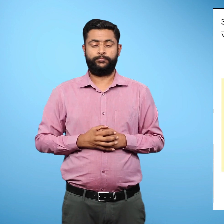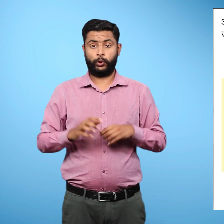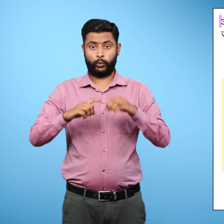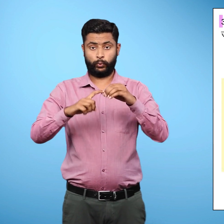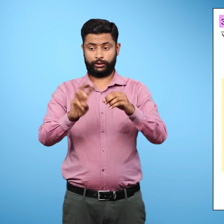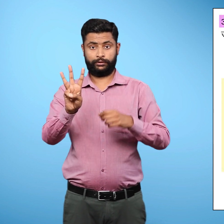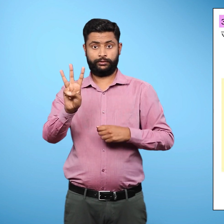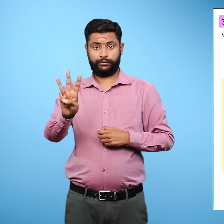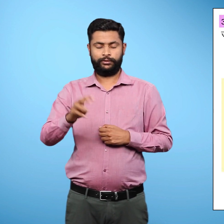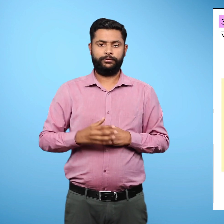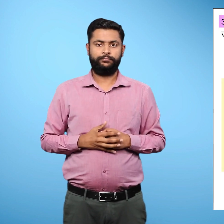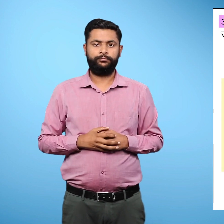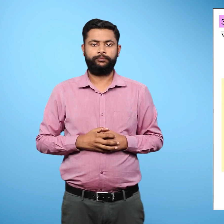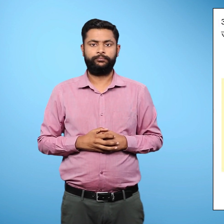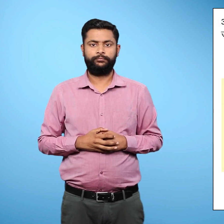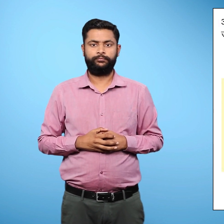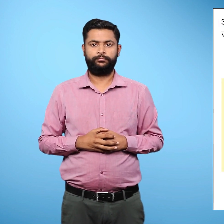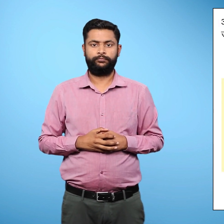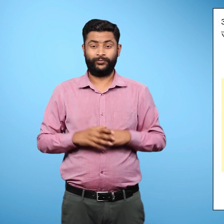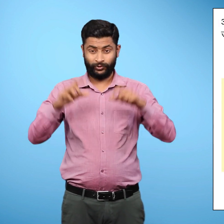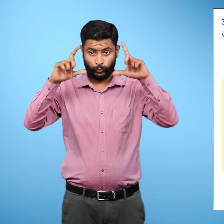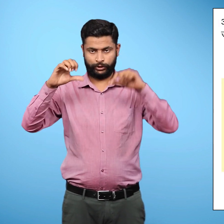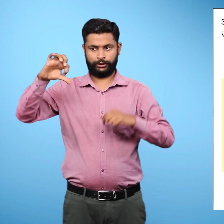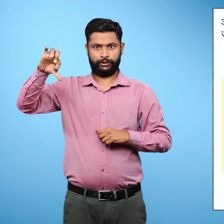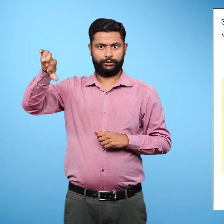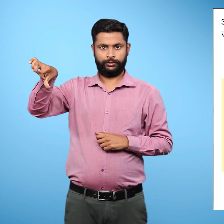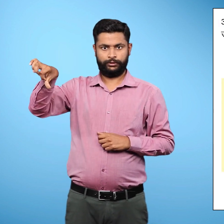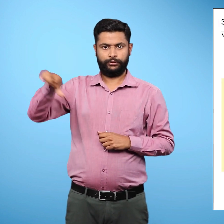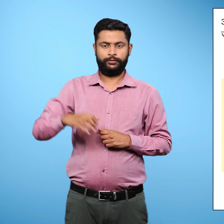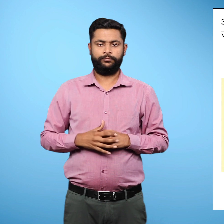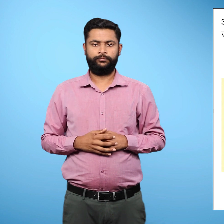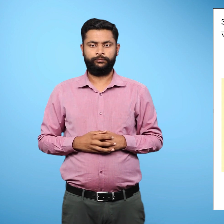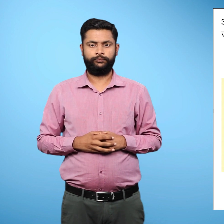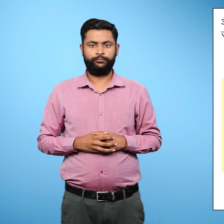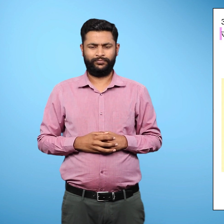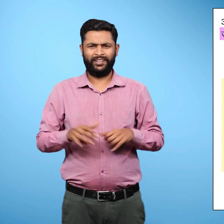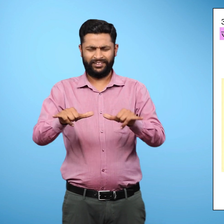प्रश्ण तीन चित्र संख्या नौ में दिखाएगा इस थल का अप्योग